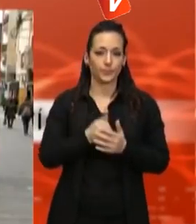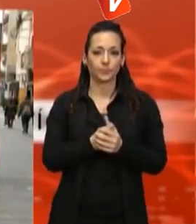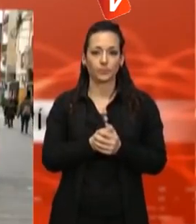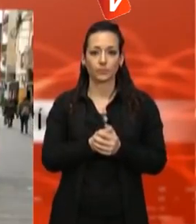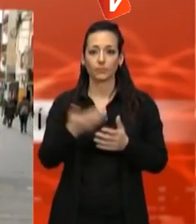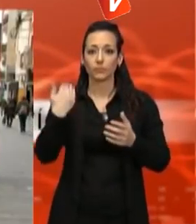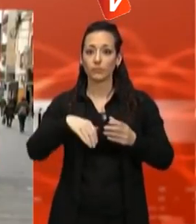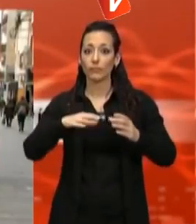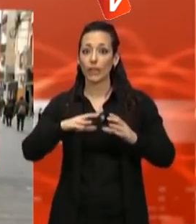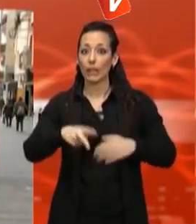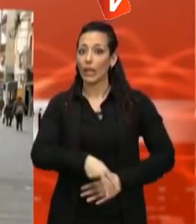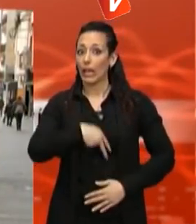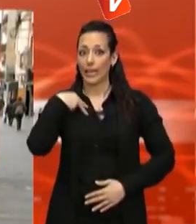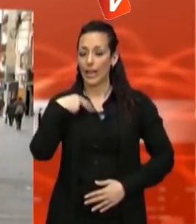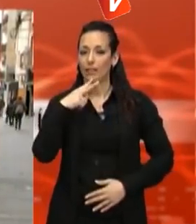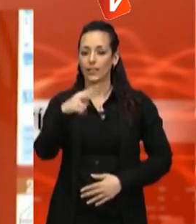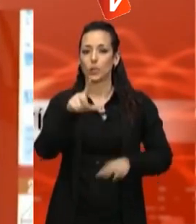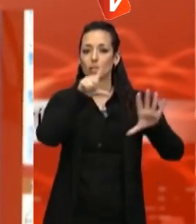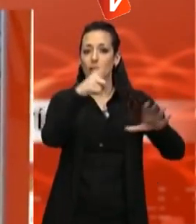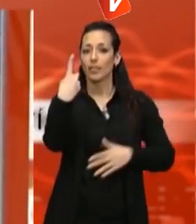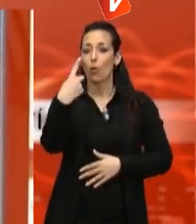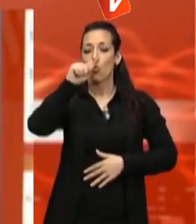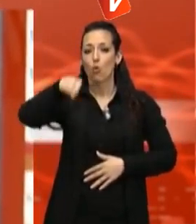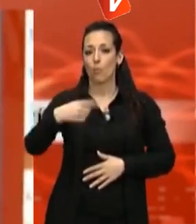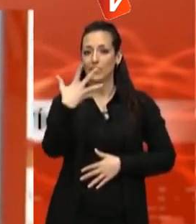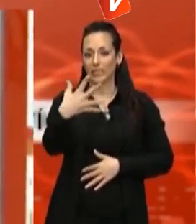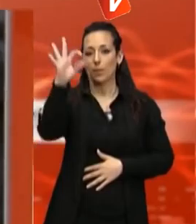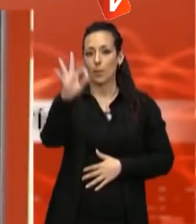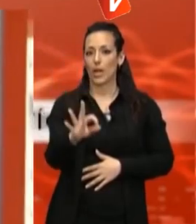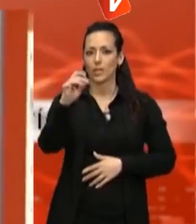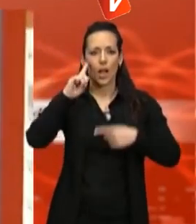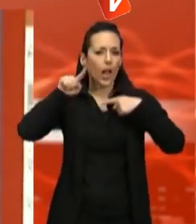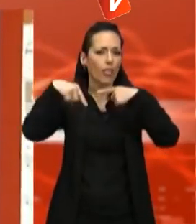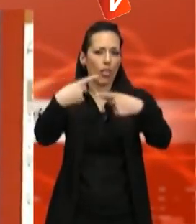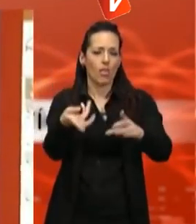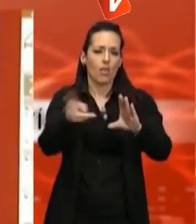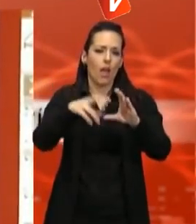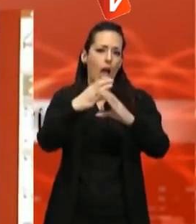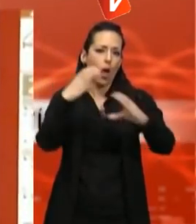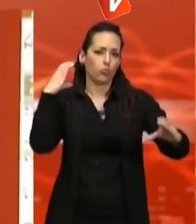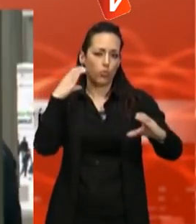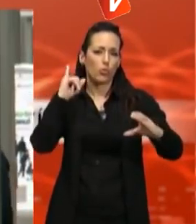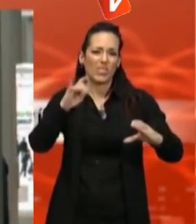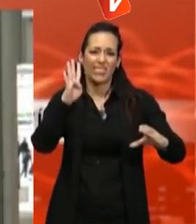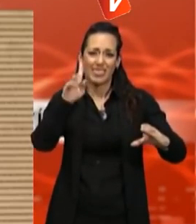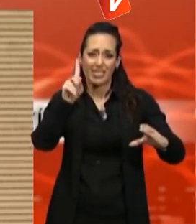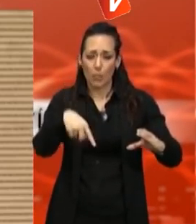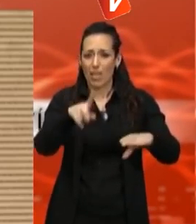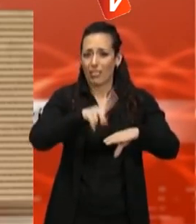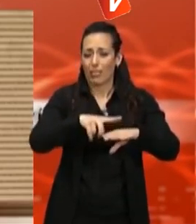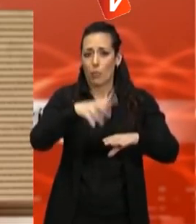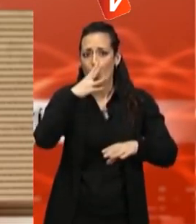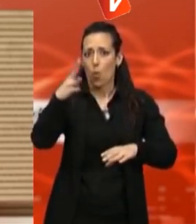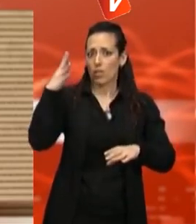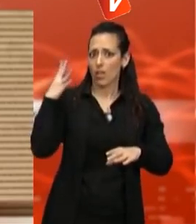conjunt destaca que el 71,5% dels usuaris viatja quasi a diari amb l'autobús i ho fa des de fa més de 4 anys. Això